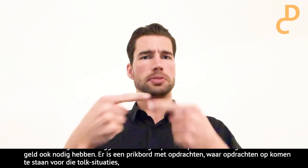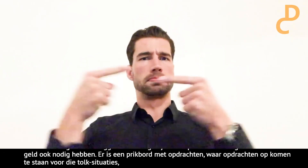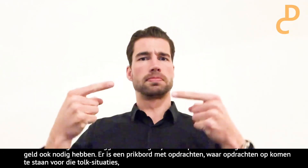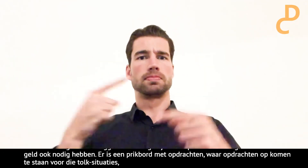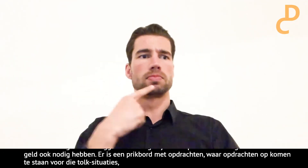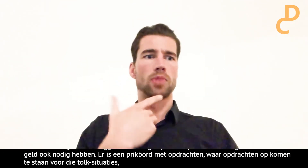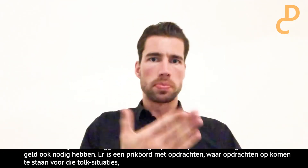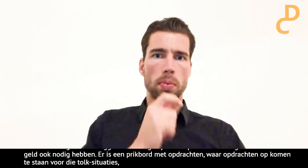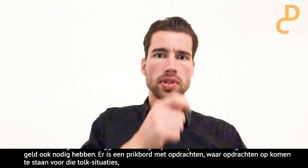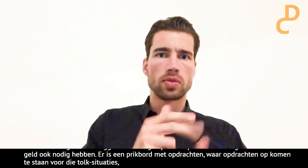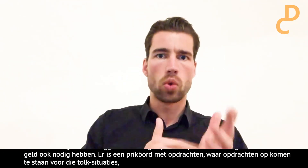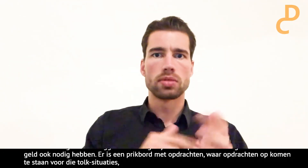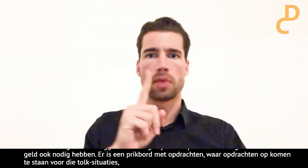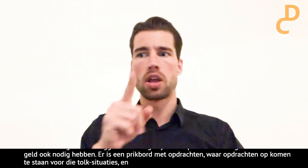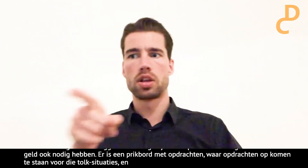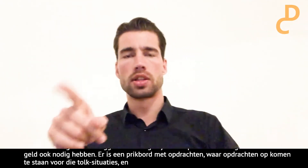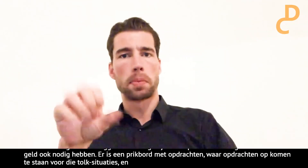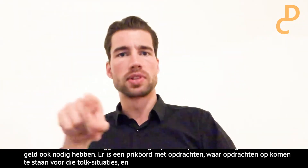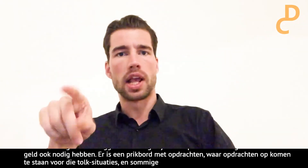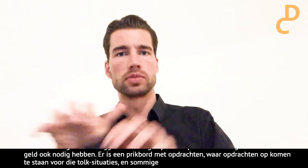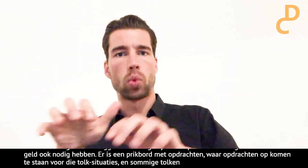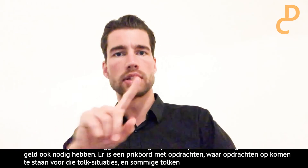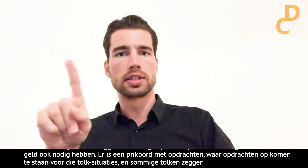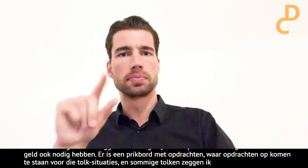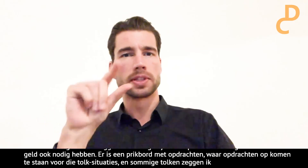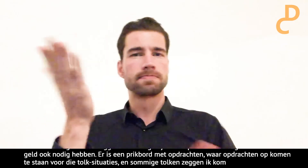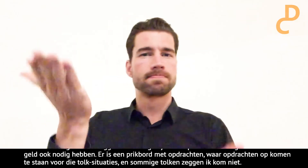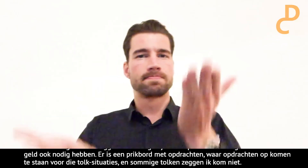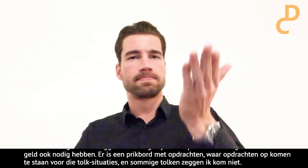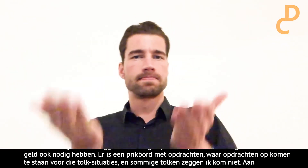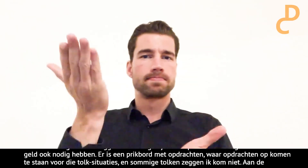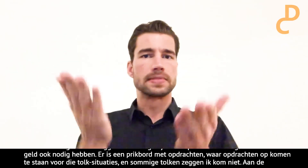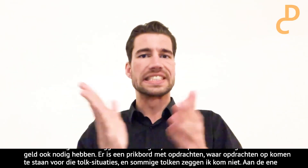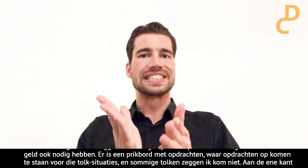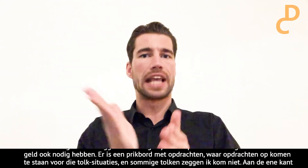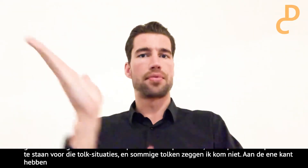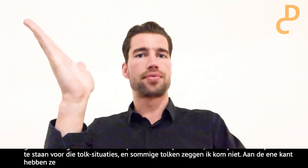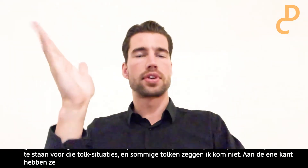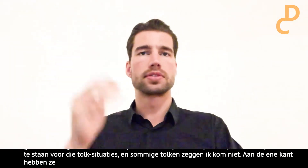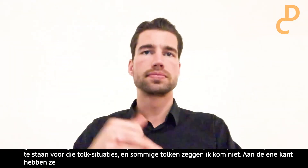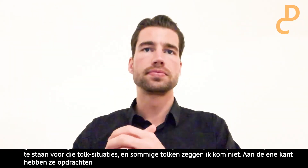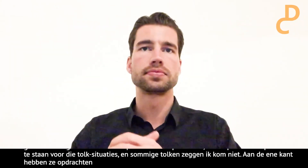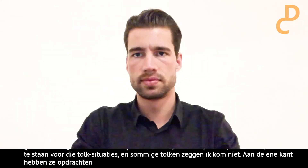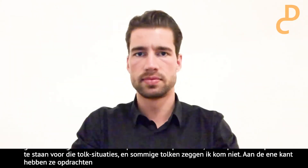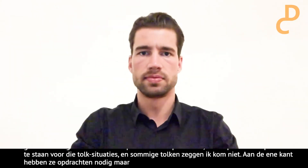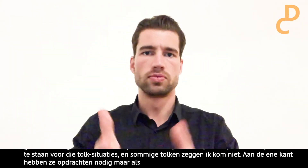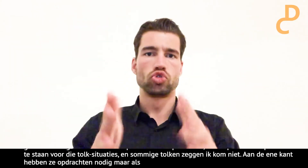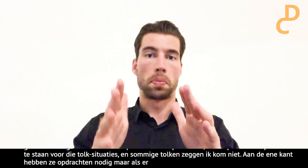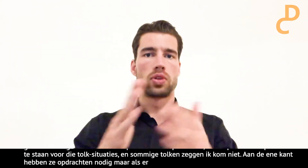sommige tolken zeggen, ja, ik kom niet. Aan ene kant hebben ze opdrachten nodig, aan de andere kant, als er een klein beetje risico is, dan willen ze niet meer. Dus het is wel wat scheef.